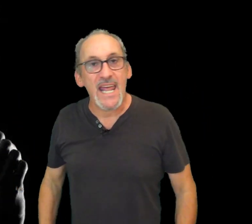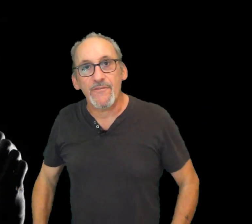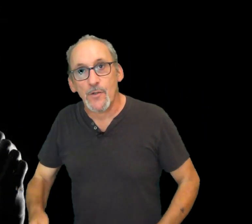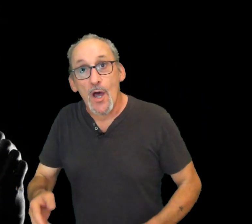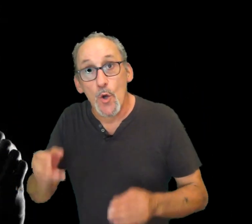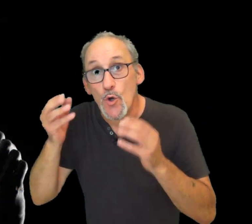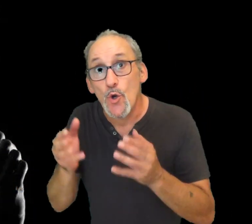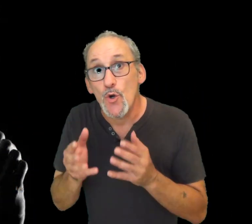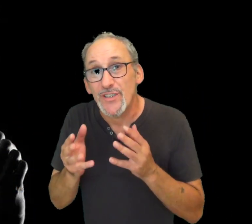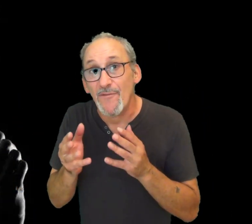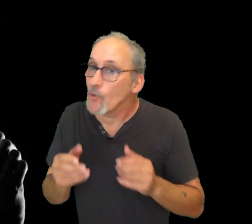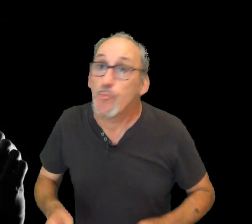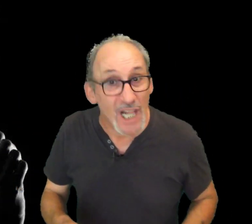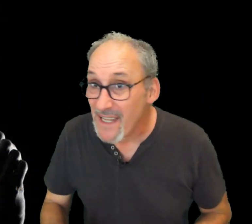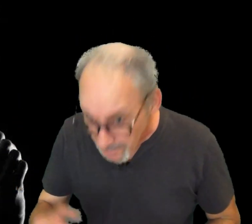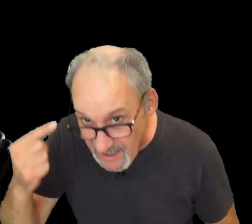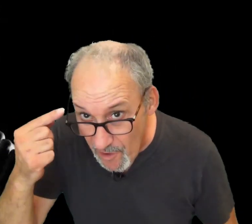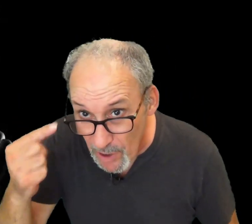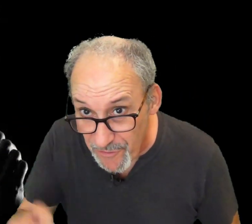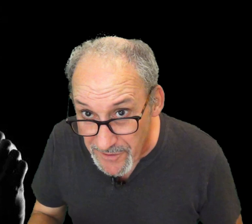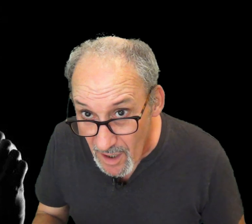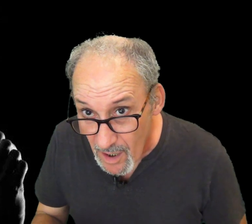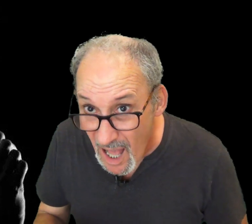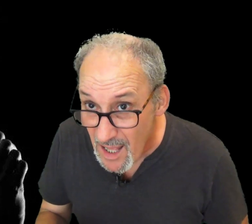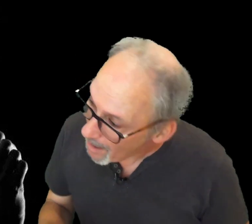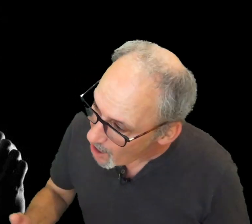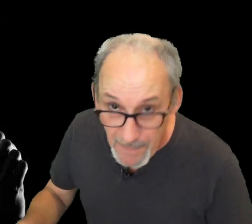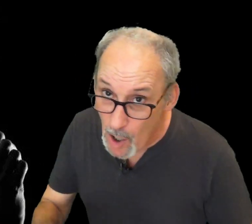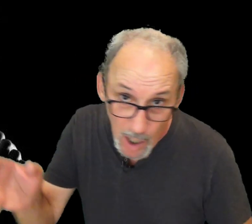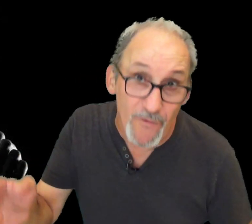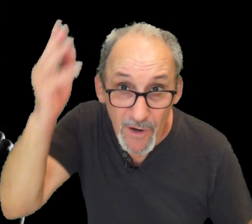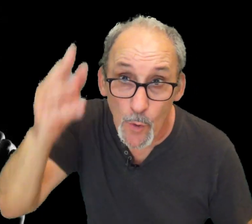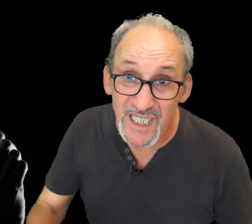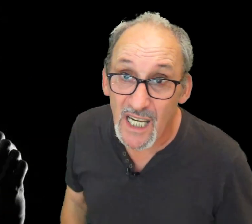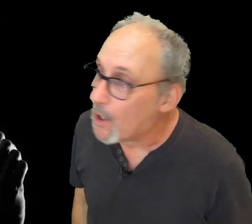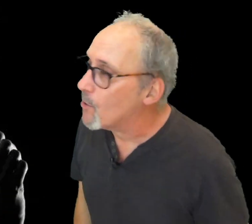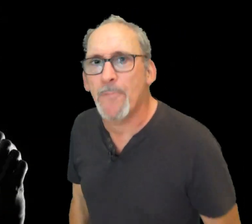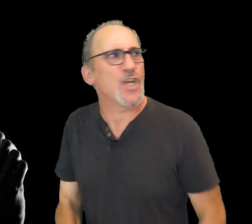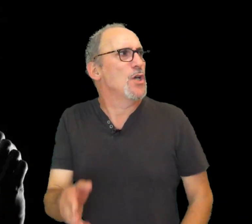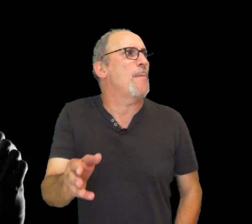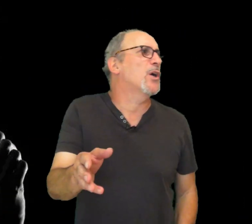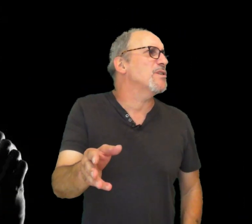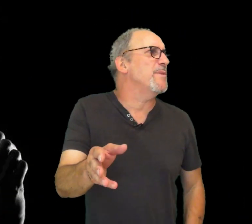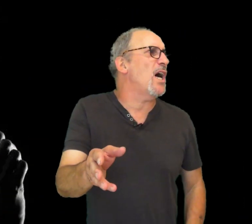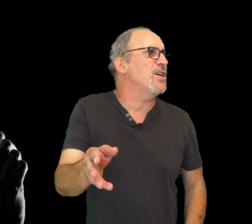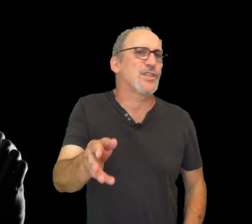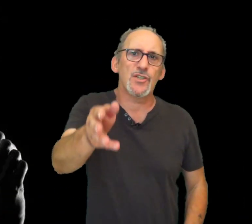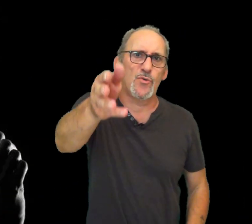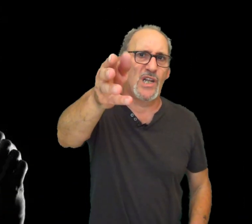Ménère. Le cerveau, quand tu bouges la tête, ça fait un bruit de flotte. Alors, on va voir ton psychiatre. Non, mais il commence à m'énerver.'est lui,